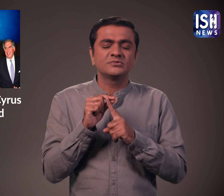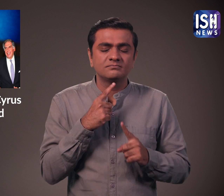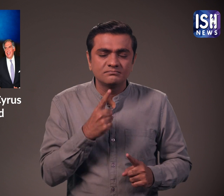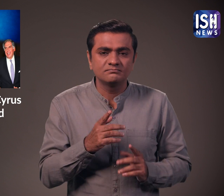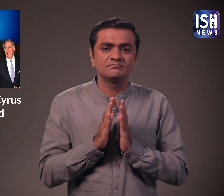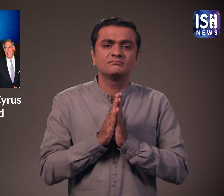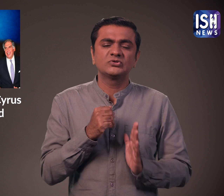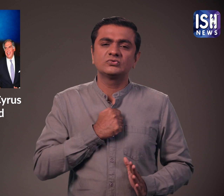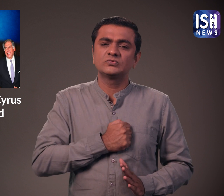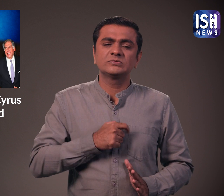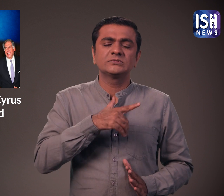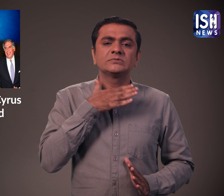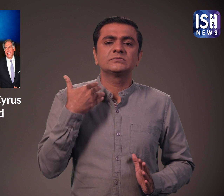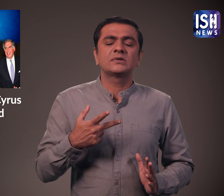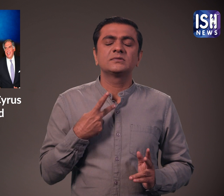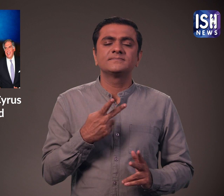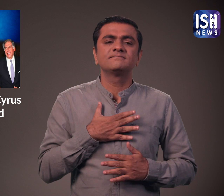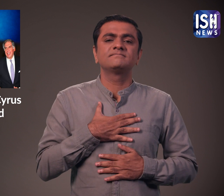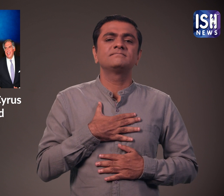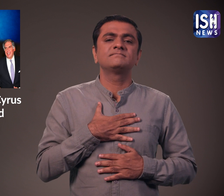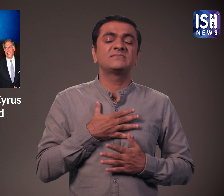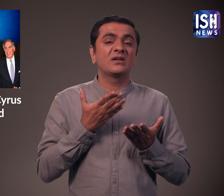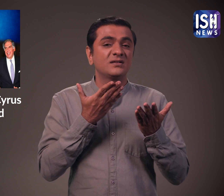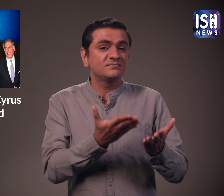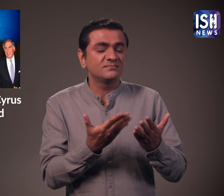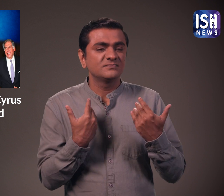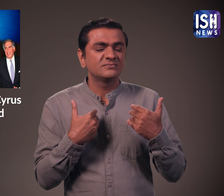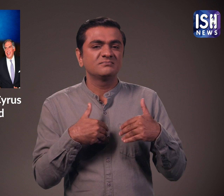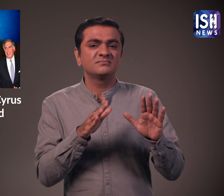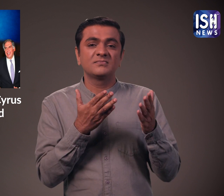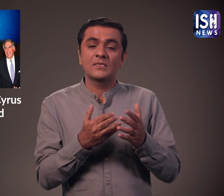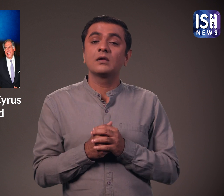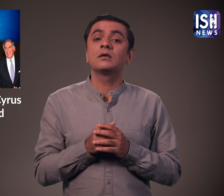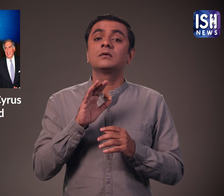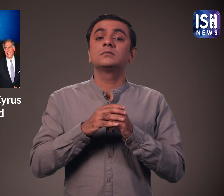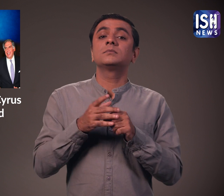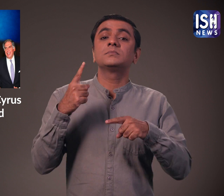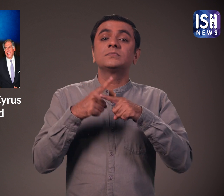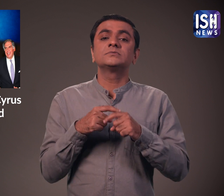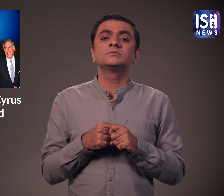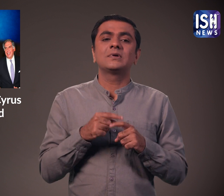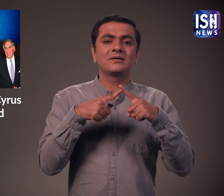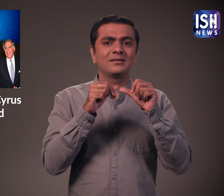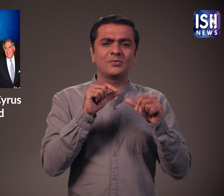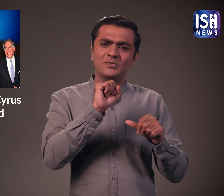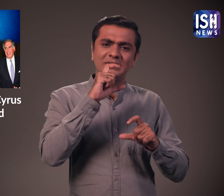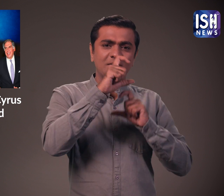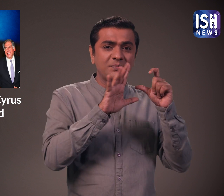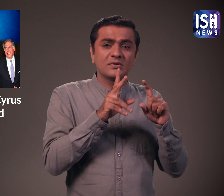जताया। कई अन्य उद्योग पत्यों ने